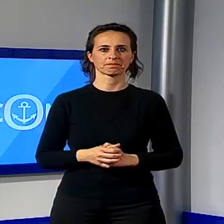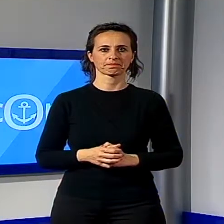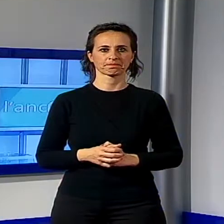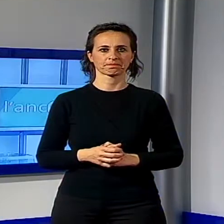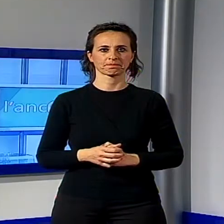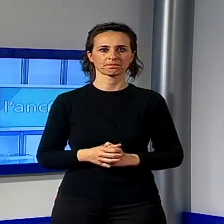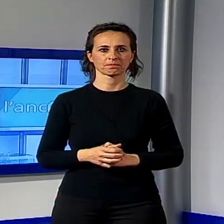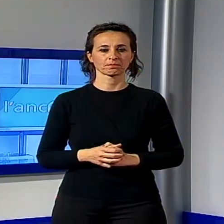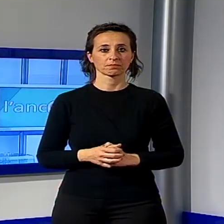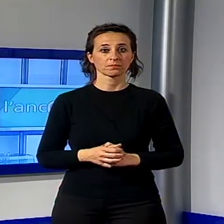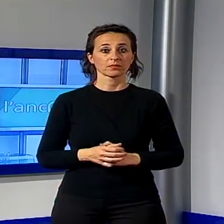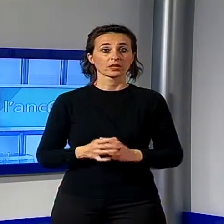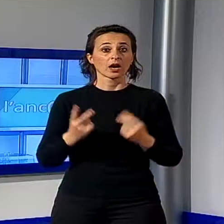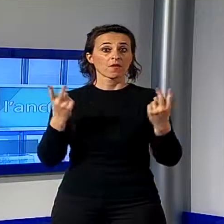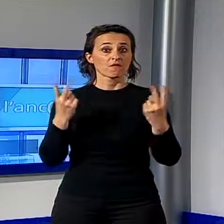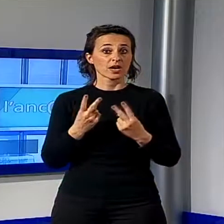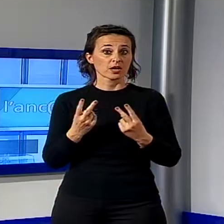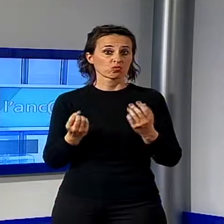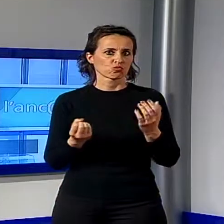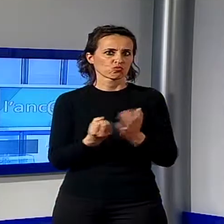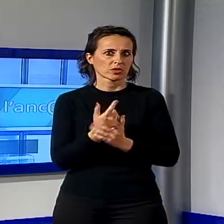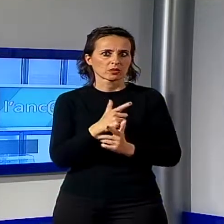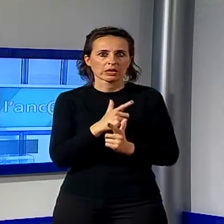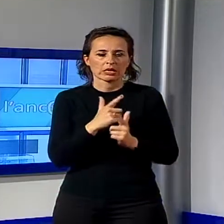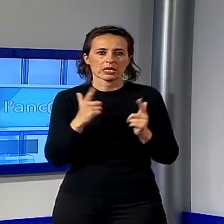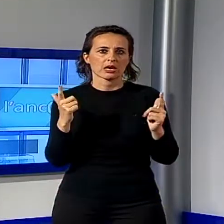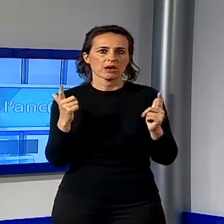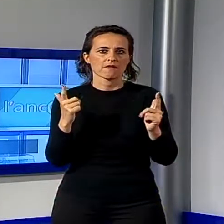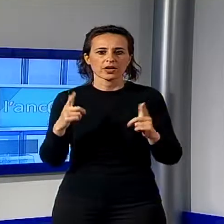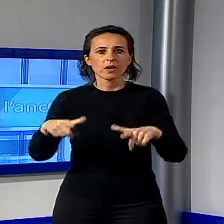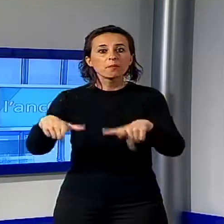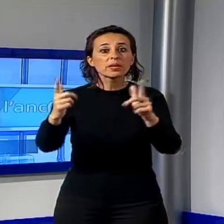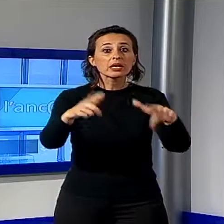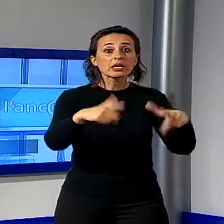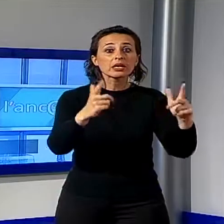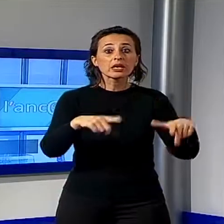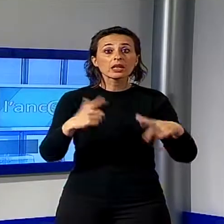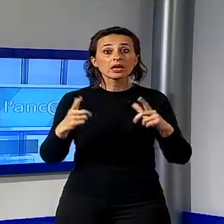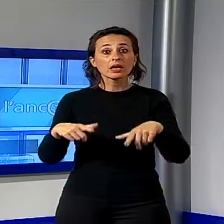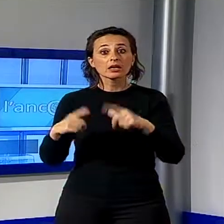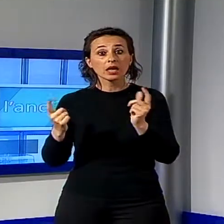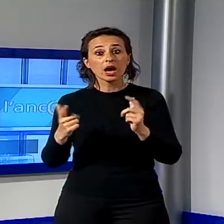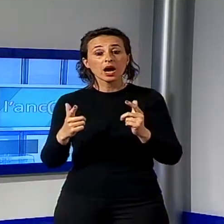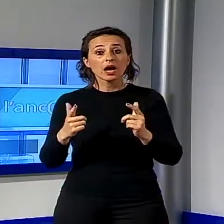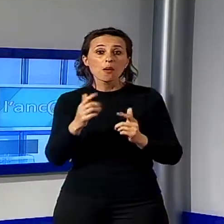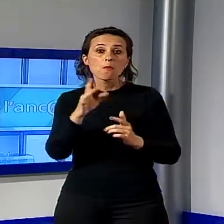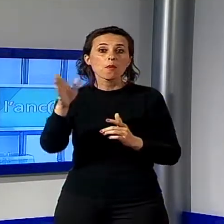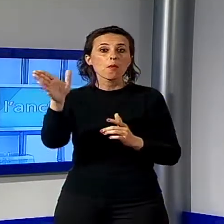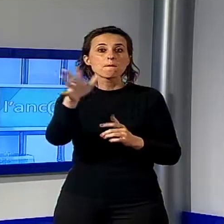Un colpo di rasoio ed è stata deturpata per sempre la più bella peneta mediterranea della Toscana, quella della